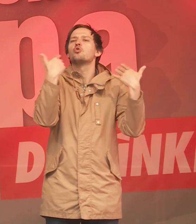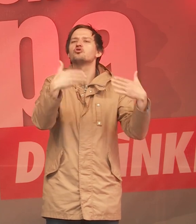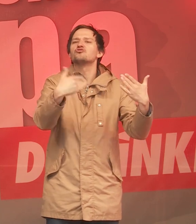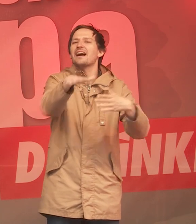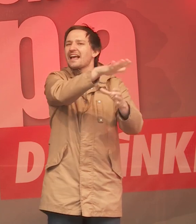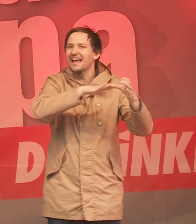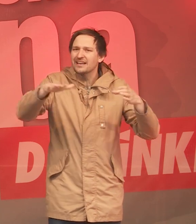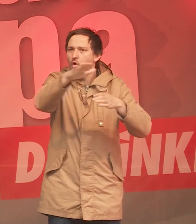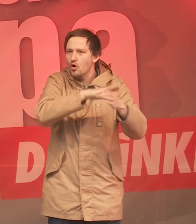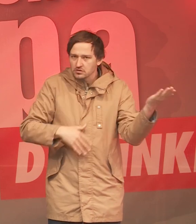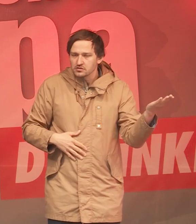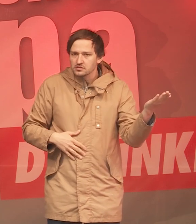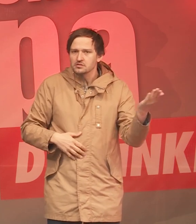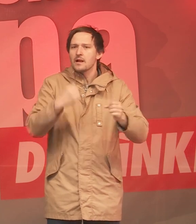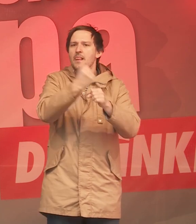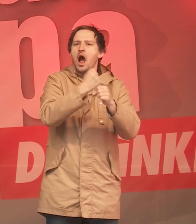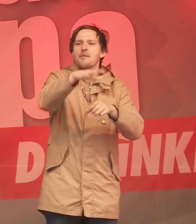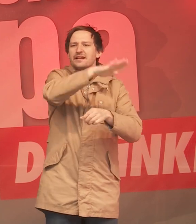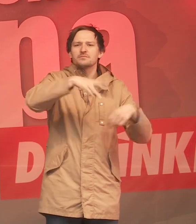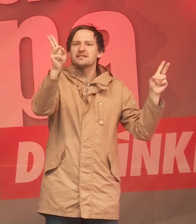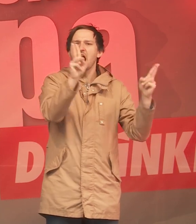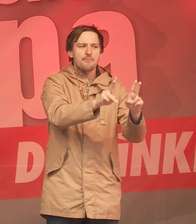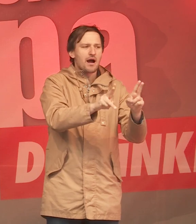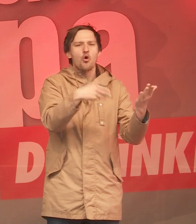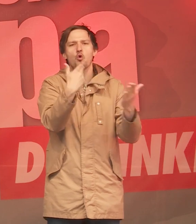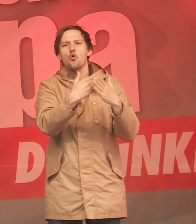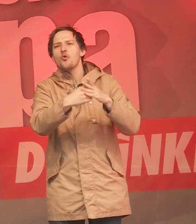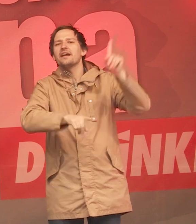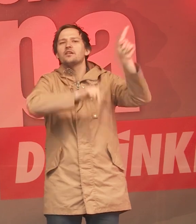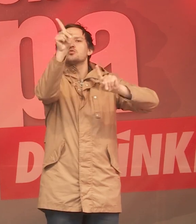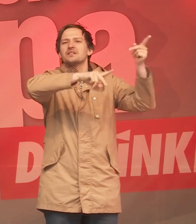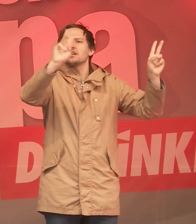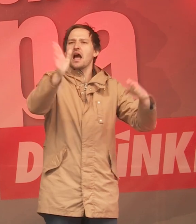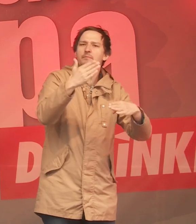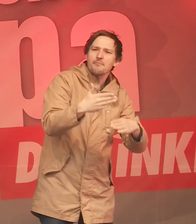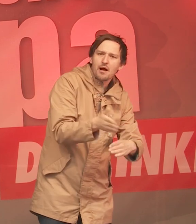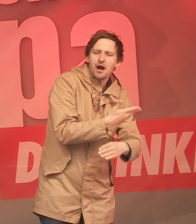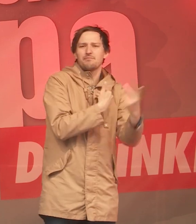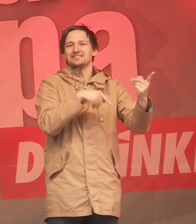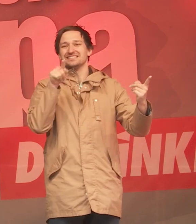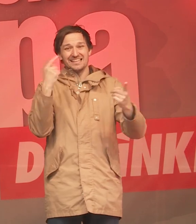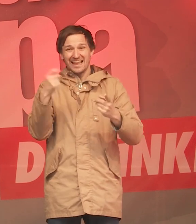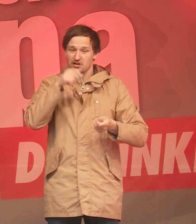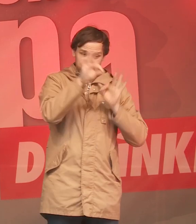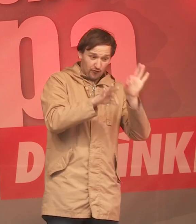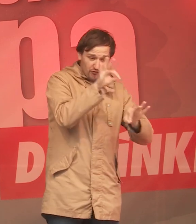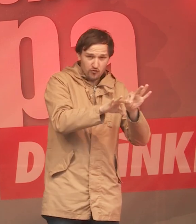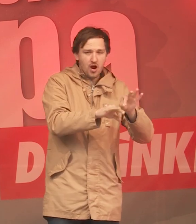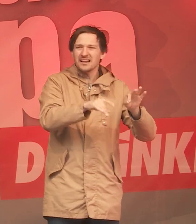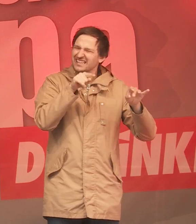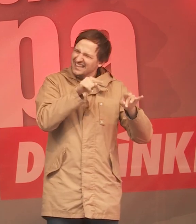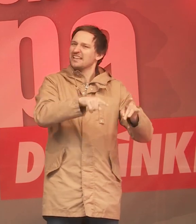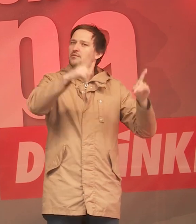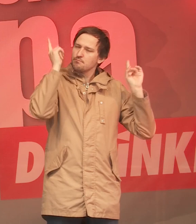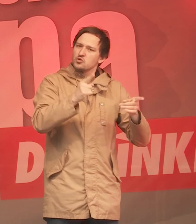Regionen, wo Arbeitsplätze abgebaut werden, wo deindustrialisiert wird. Nein, diese Gelder brauchen wir zur